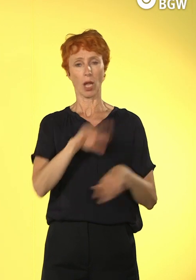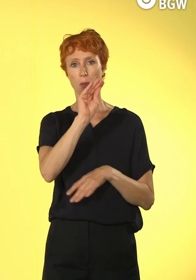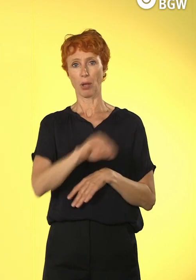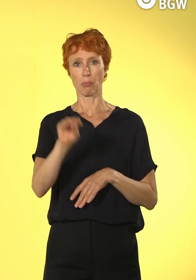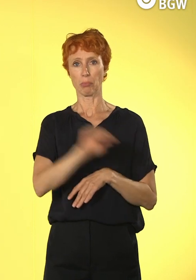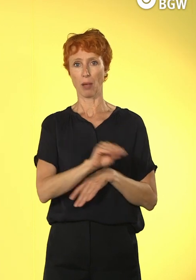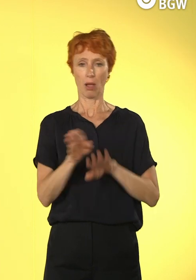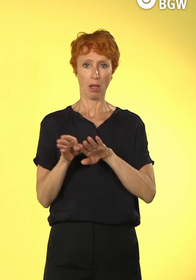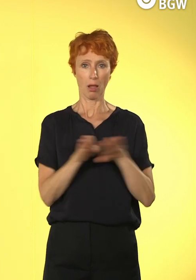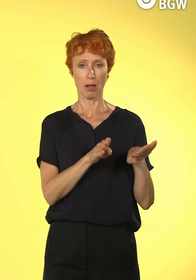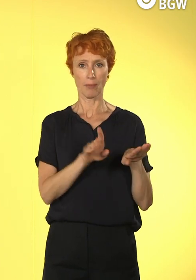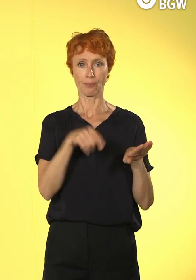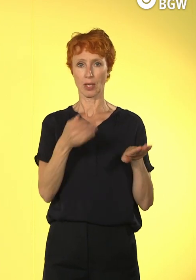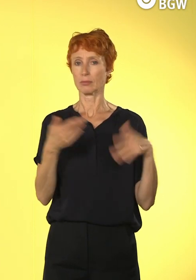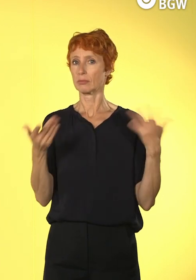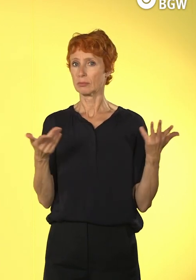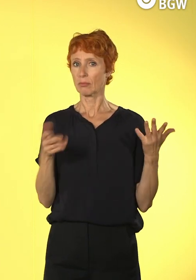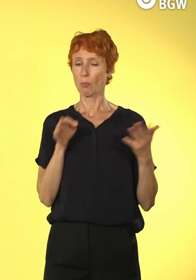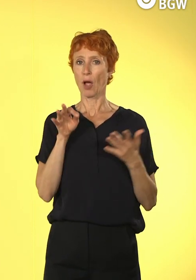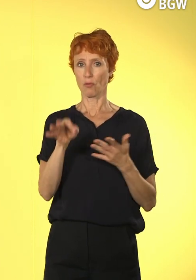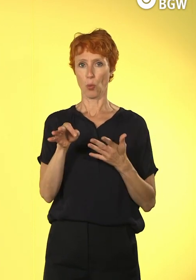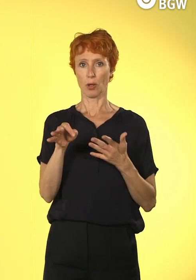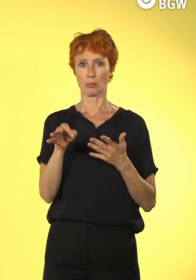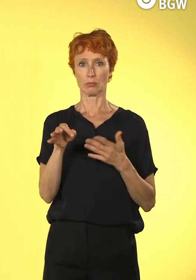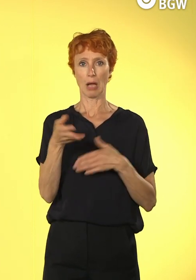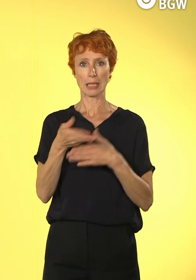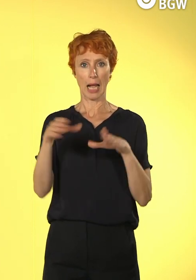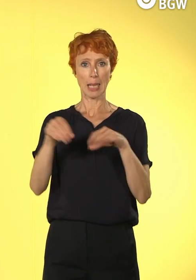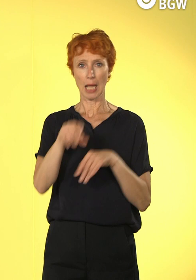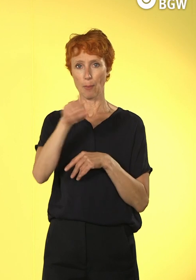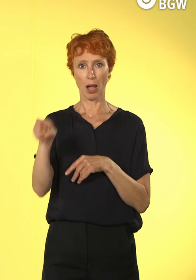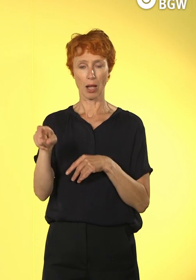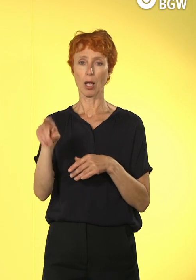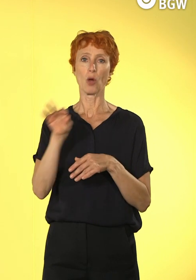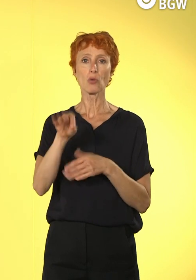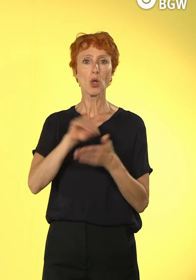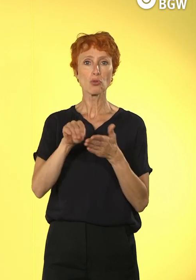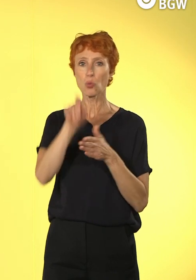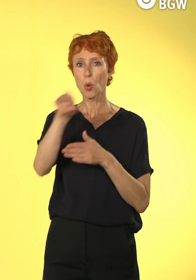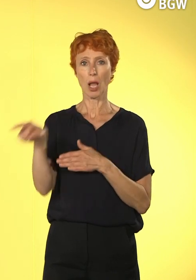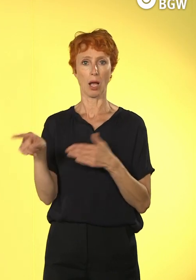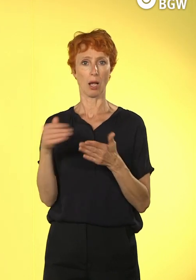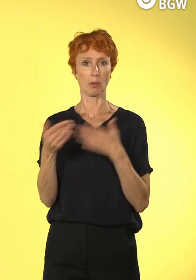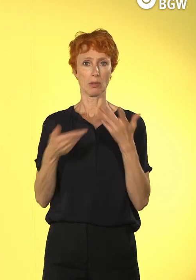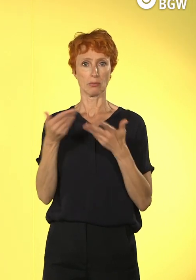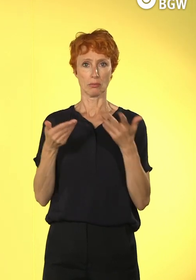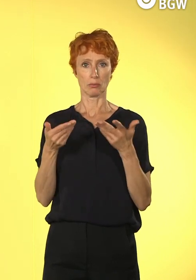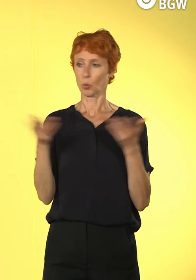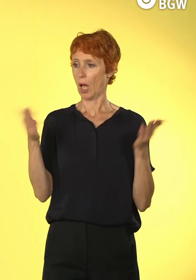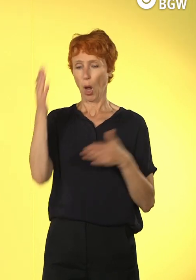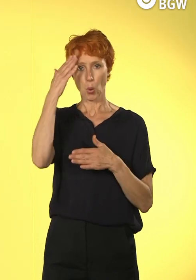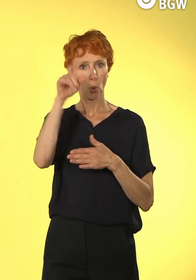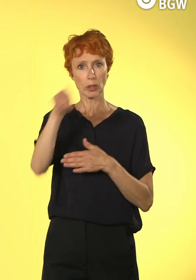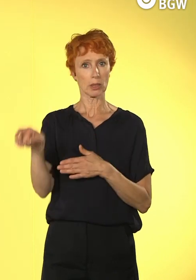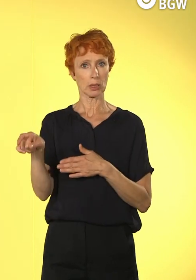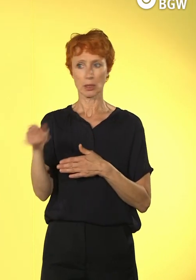nutzen, aber eben damit auch unseren Teilnehmenden, unseren Schülerinnen und Schülern, Kundinnen und Kunden